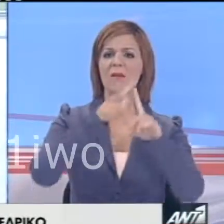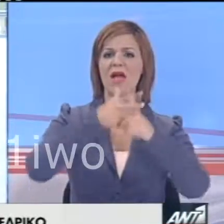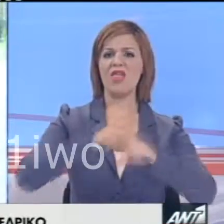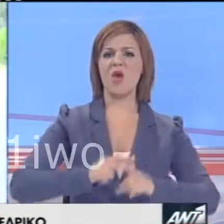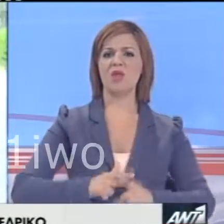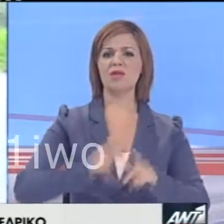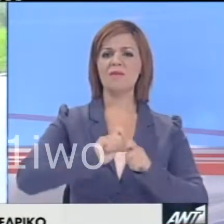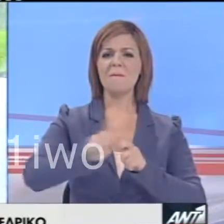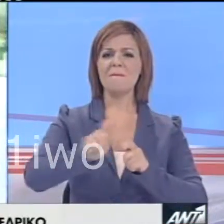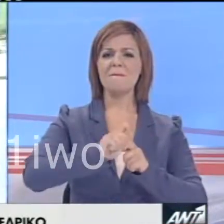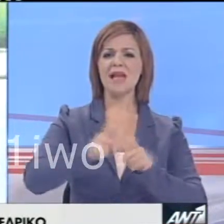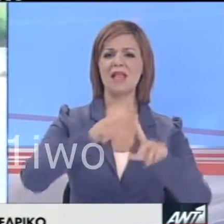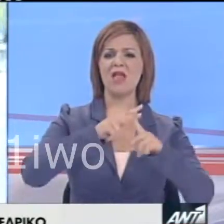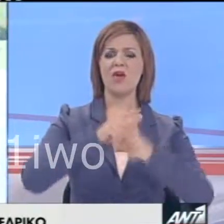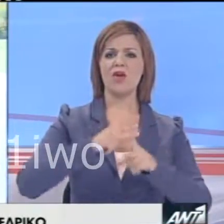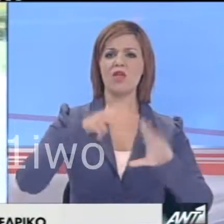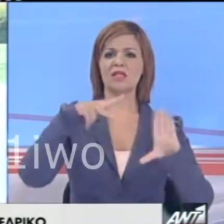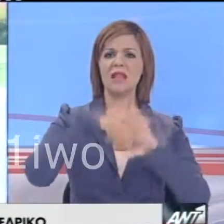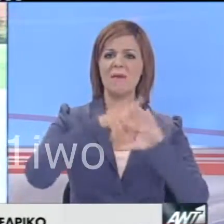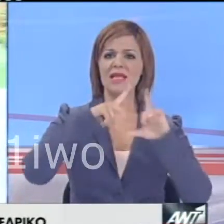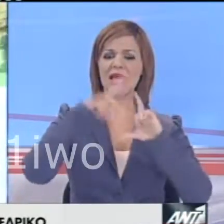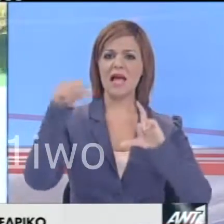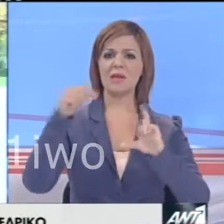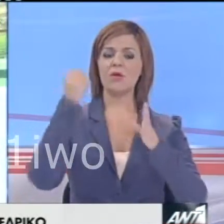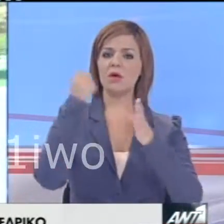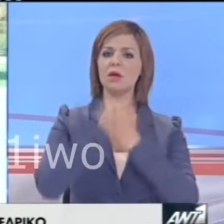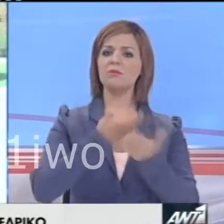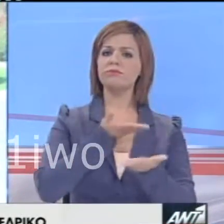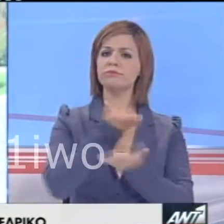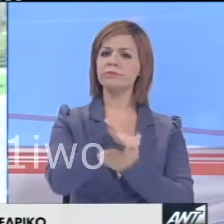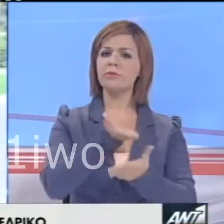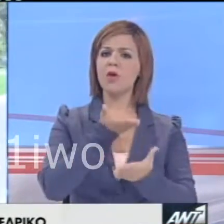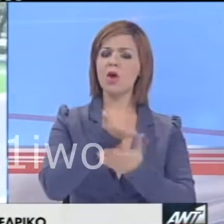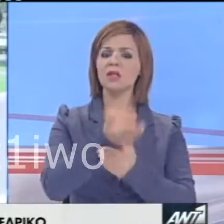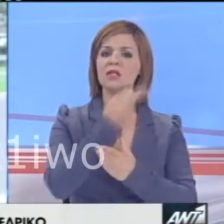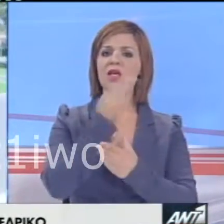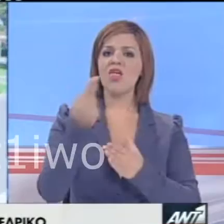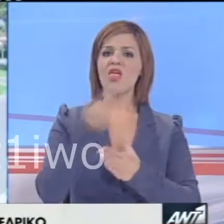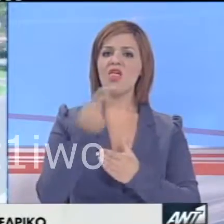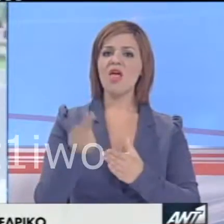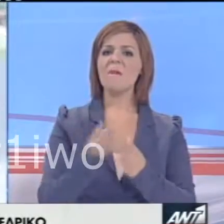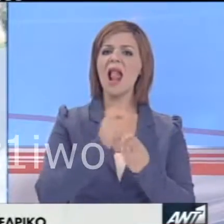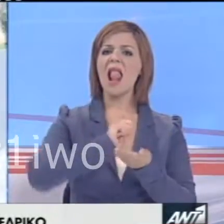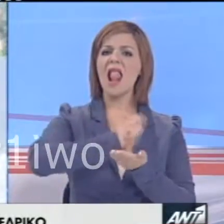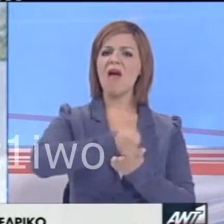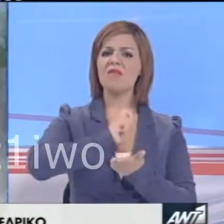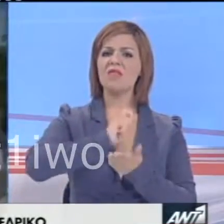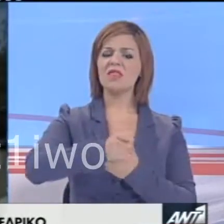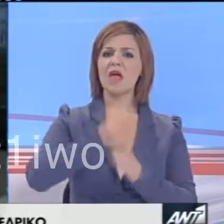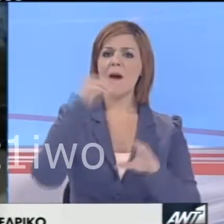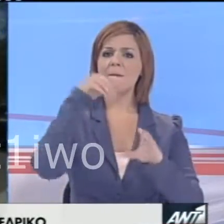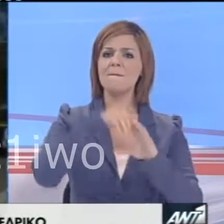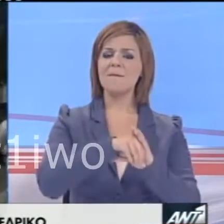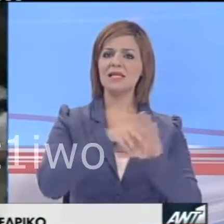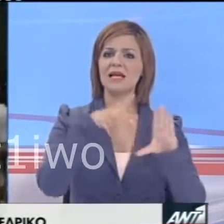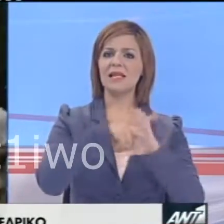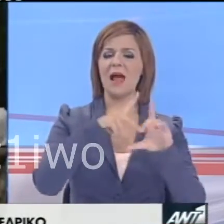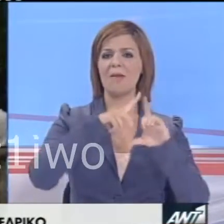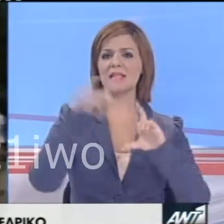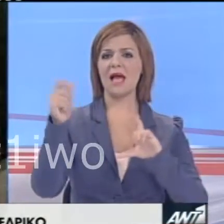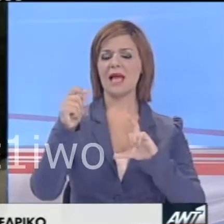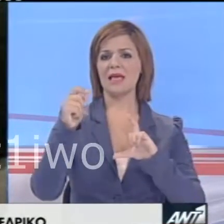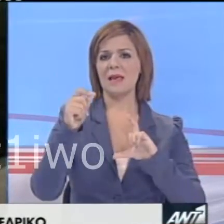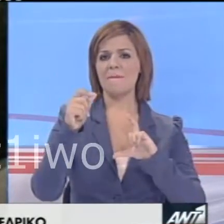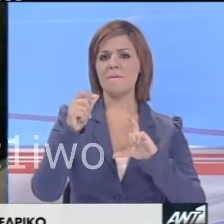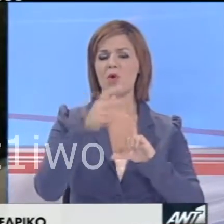εξυγένσης η Τράπεζα Κύπρου ενώ κατατέθηκαν εισηγήσεις για τα ζητήματα ρευστότητας που δημιουργεί η παραμονή της Τράπεζας στο